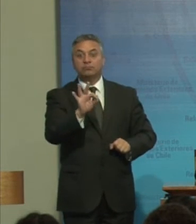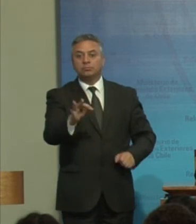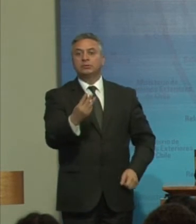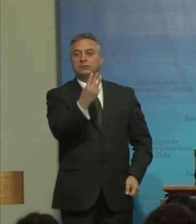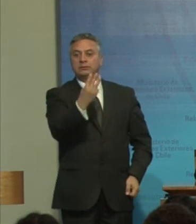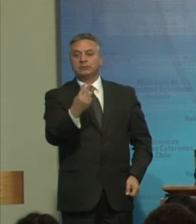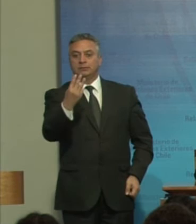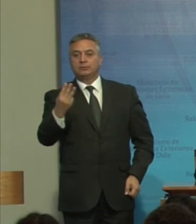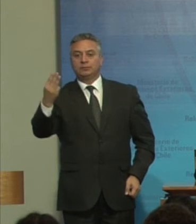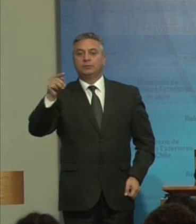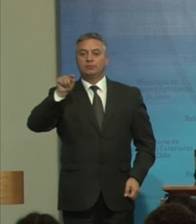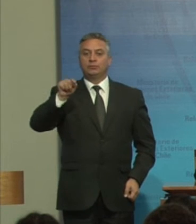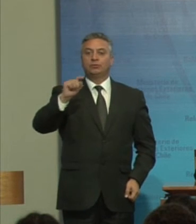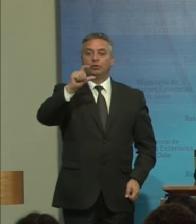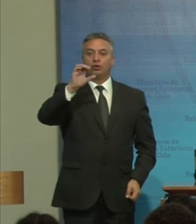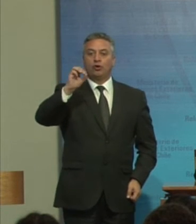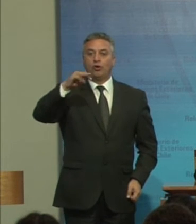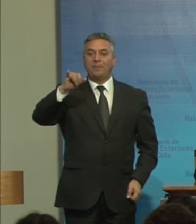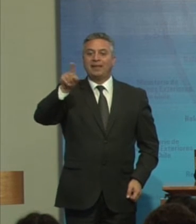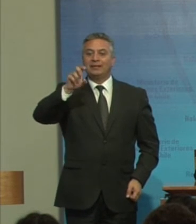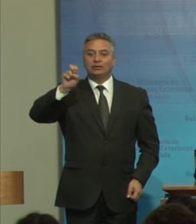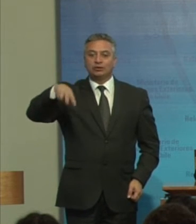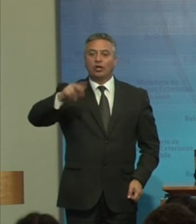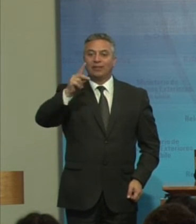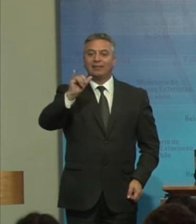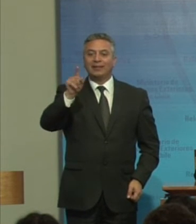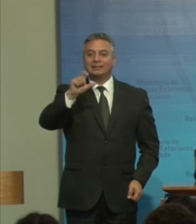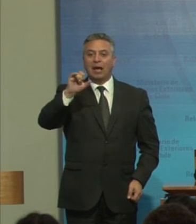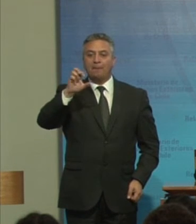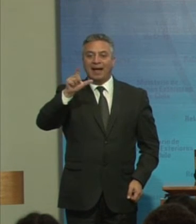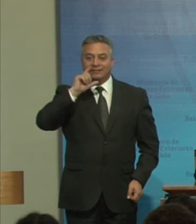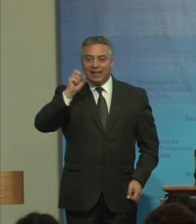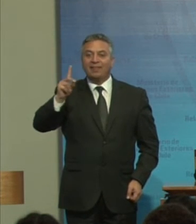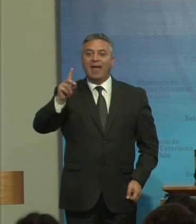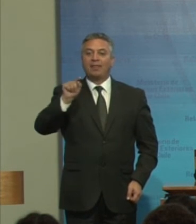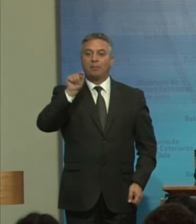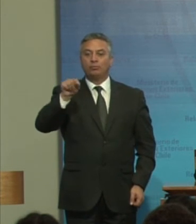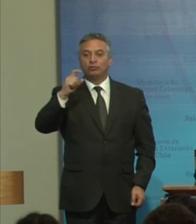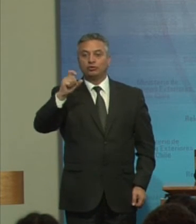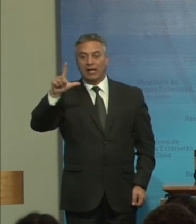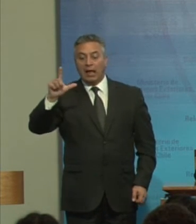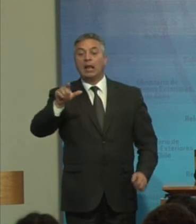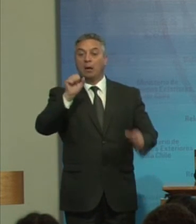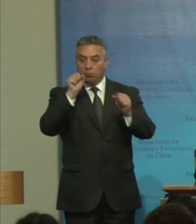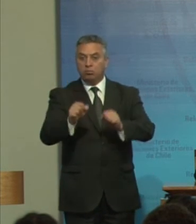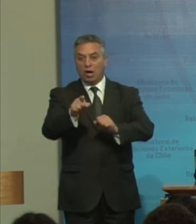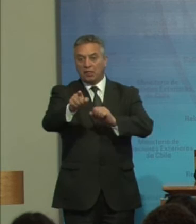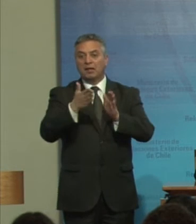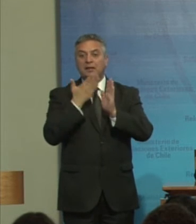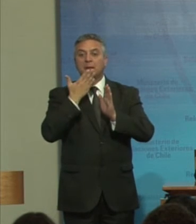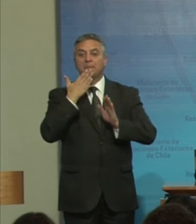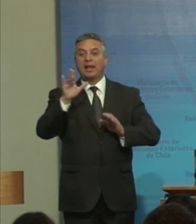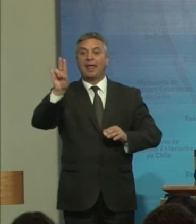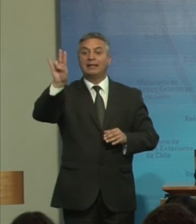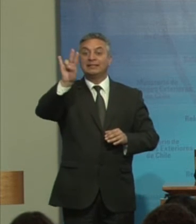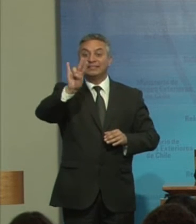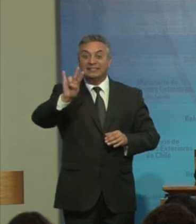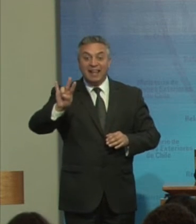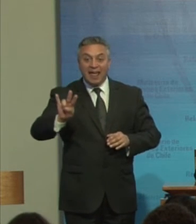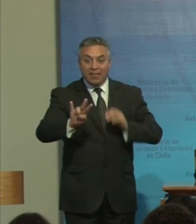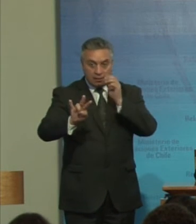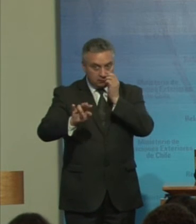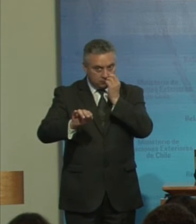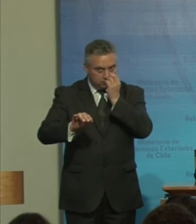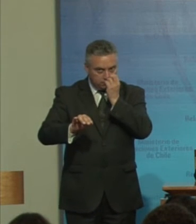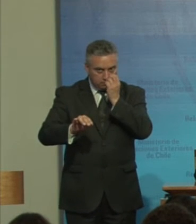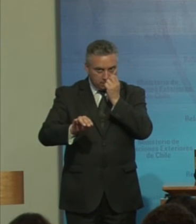.comisiondiscapacidad.com En las páginas De cenadi De cenadis Y también En otras páginas Que puedan